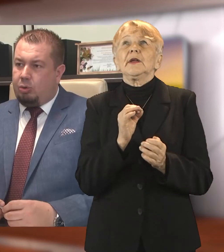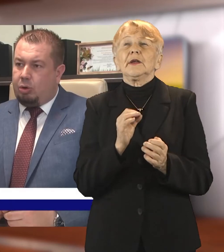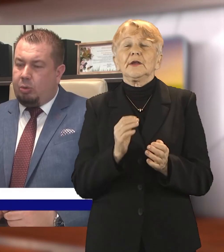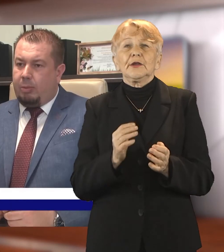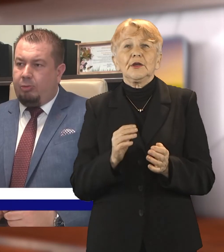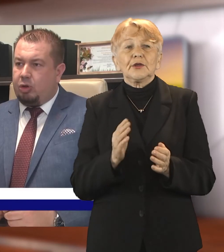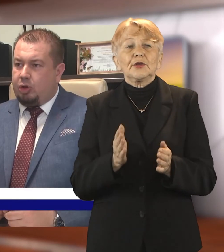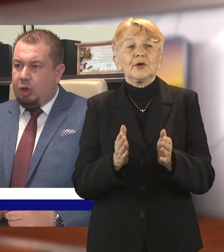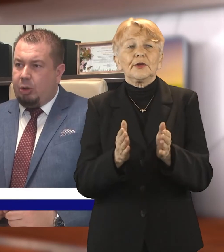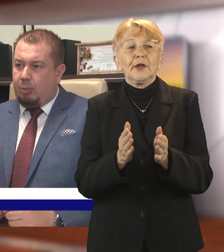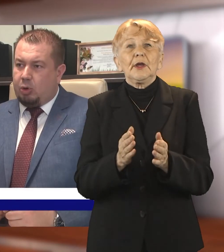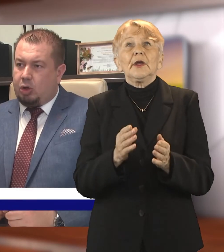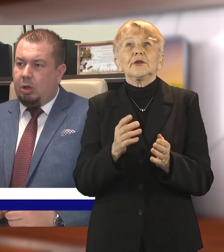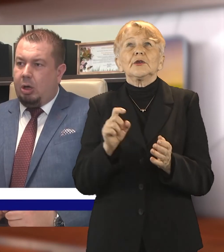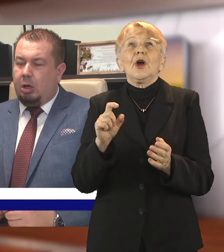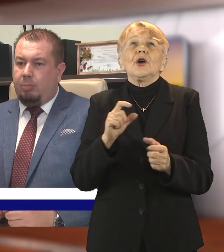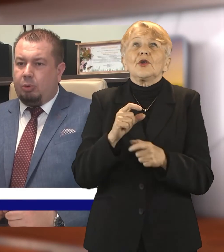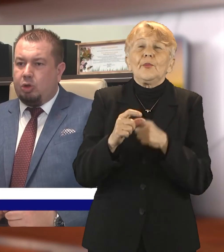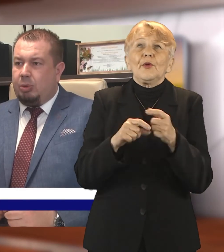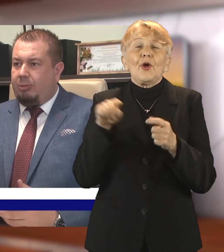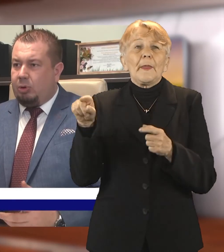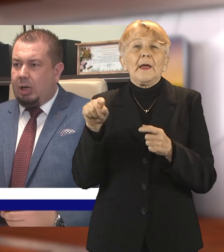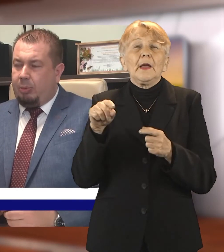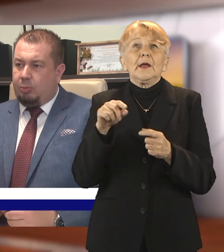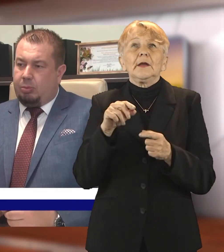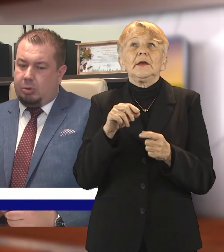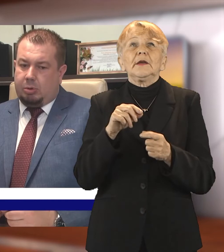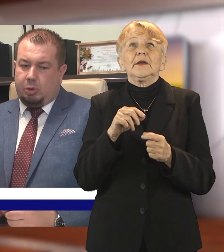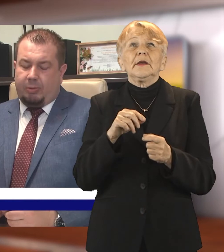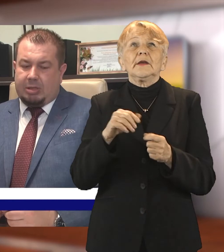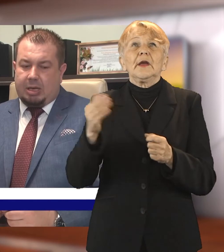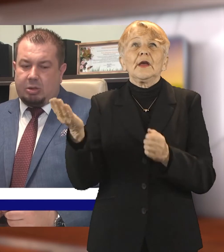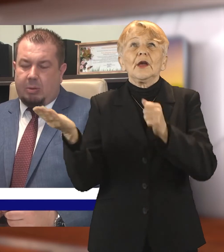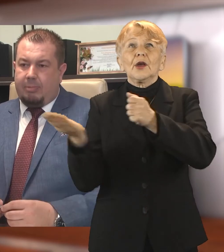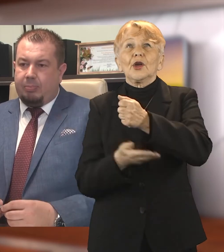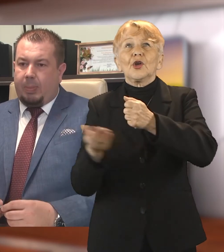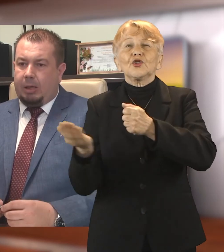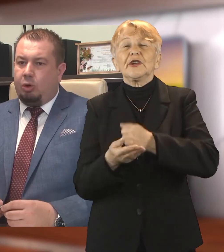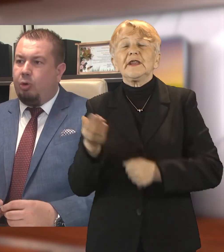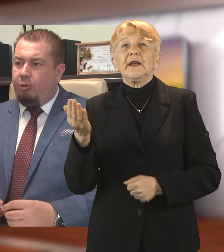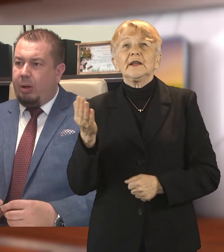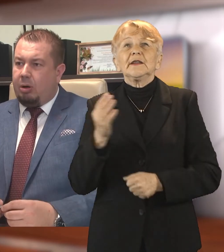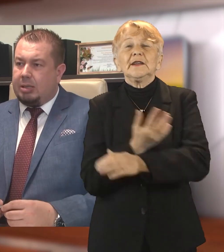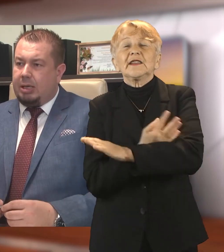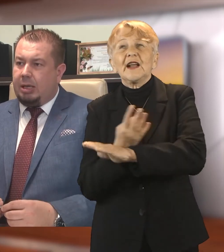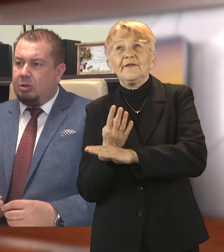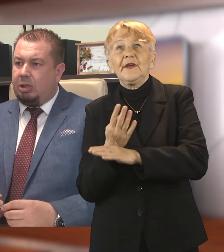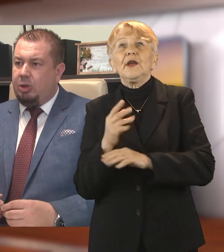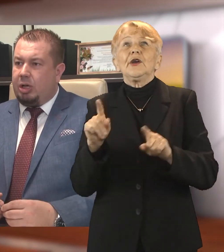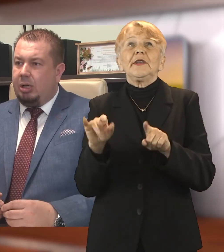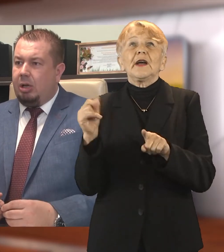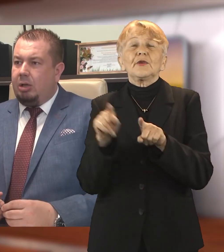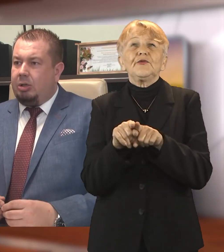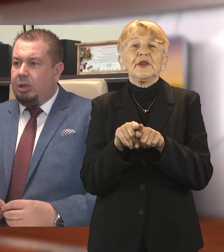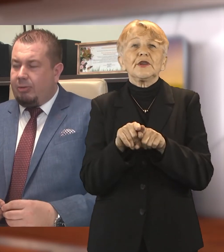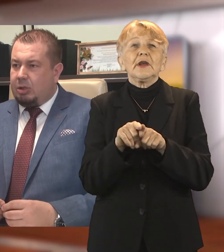zeszłego roku dokonujemy również ścinki poboczy po to, żeby ta woda lepiej odprowadzana została do rowów melioracyjnych, a co na